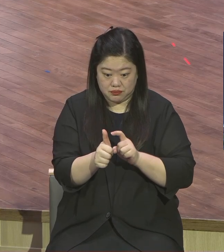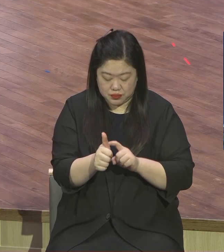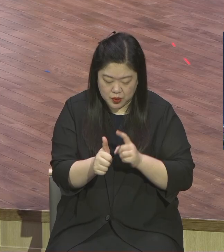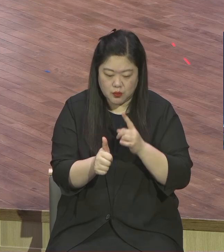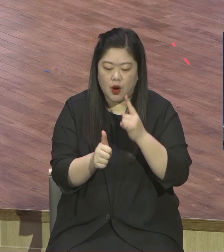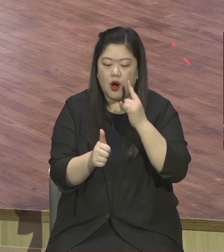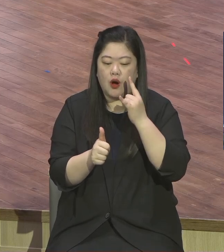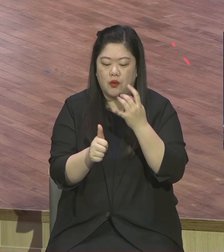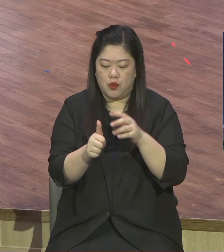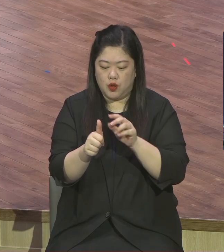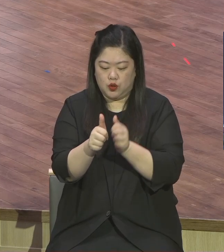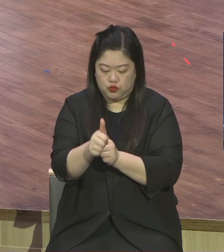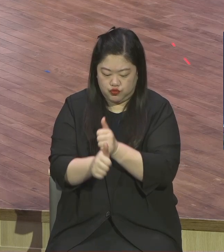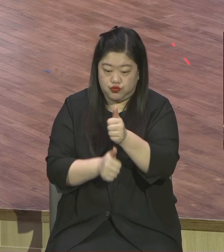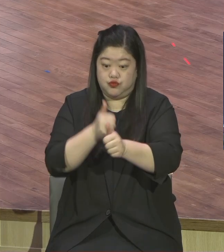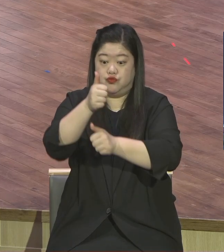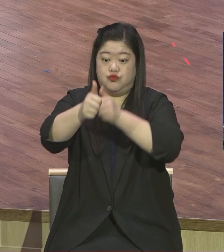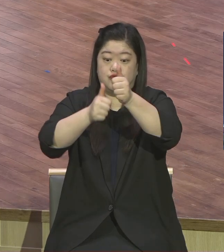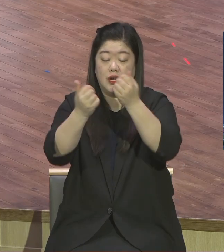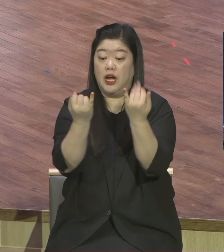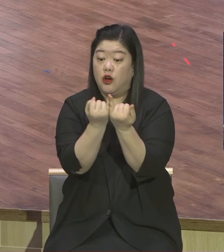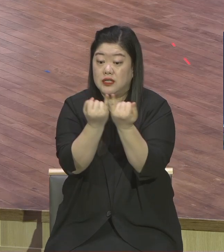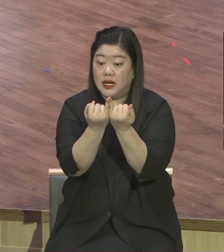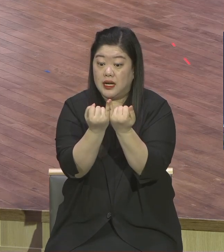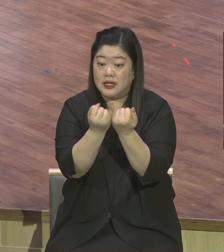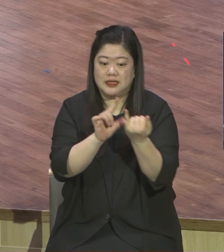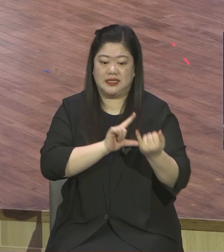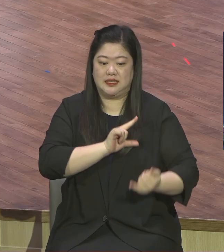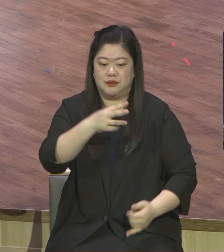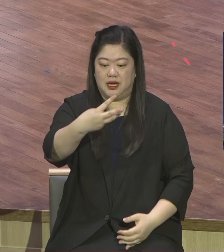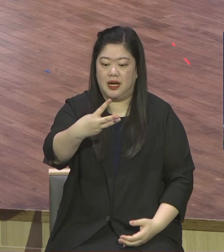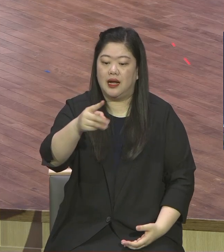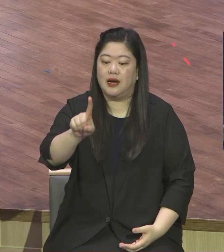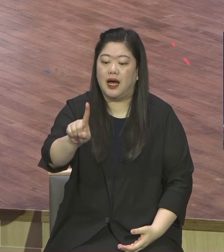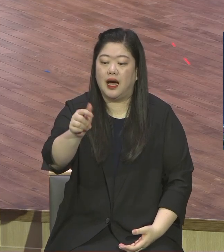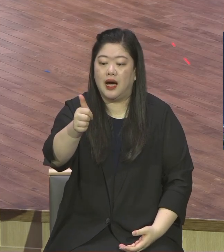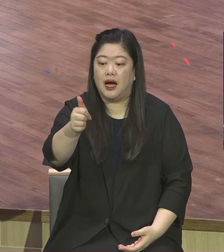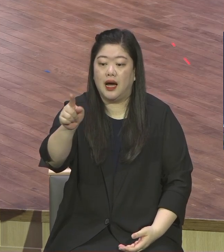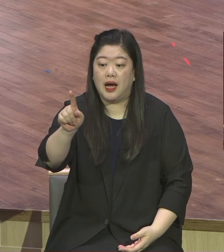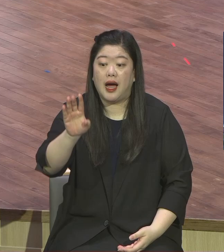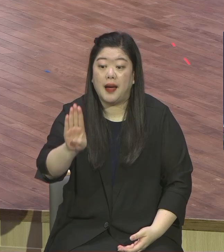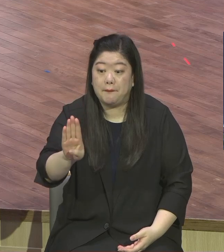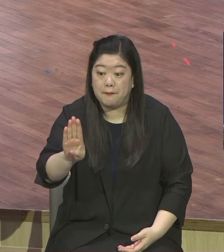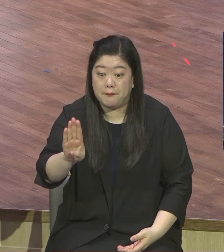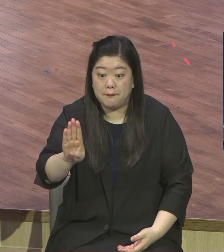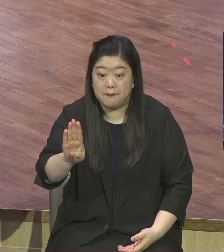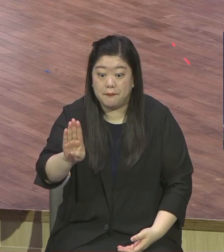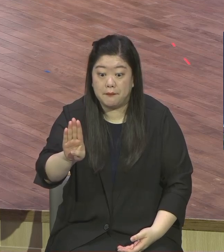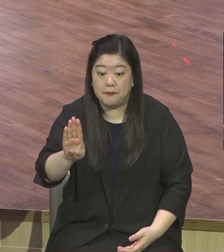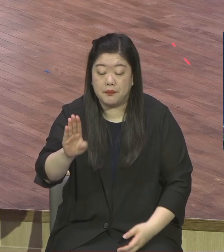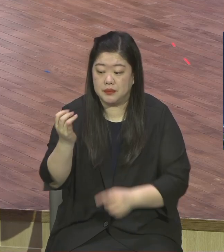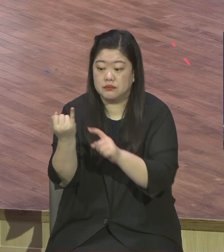라 보세요 술집 여자예요 술집 여자 술 장사하는 여자예요 아시겠어요?